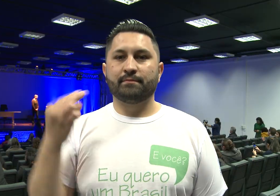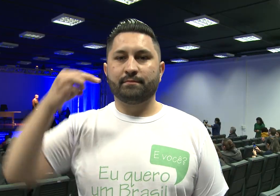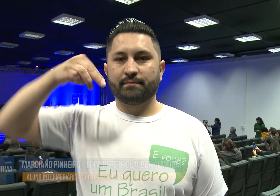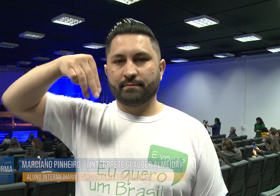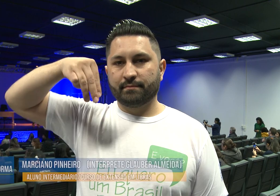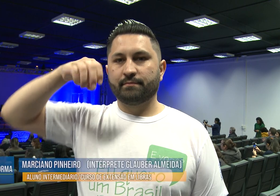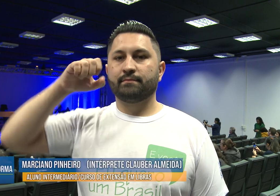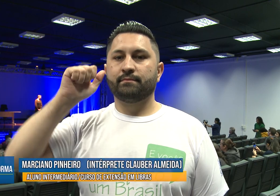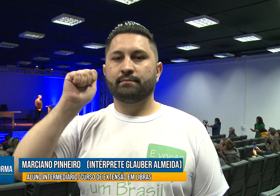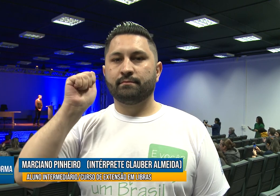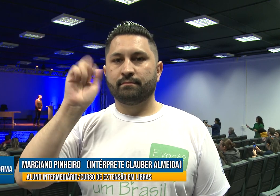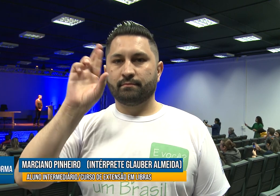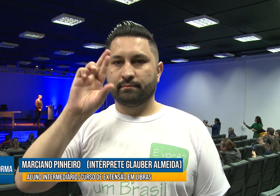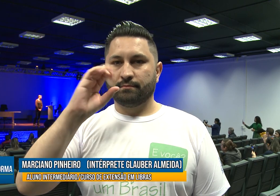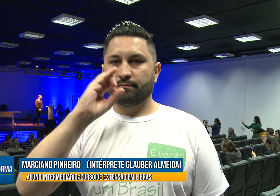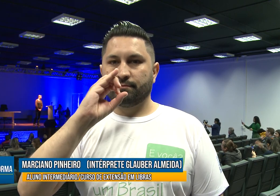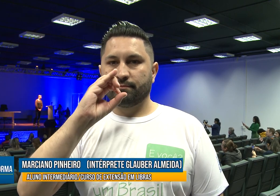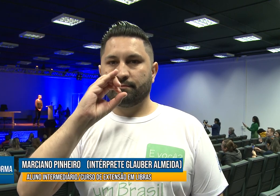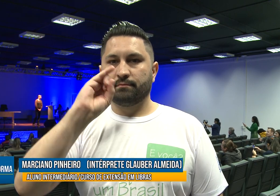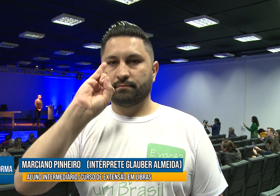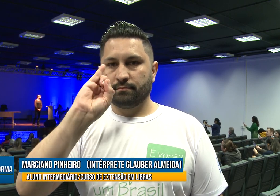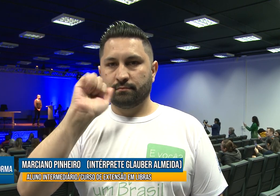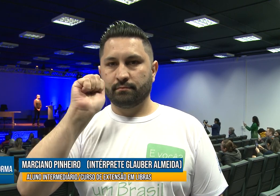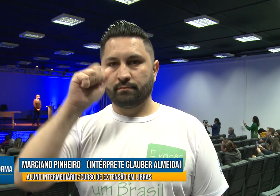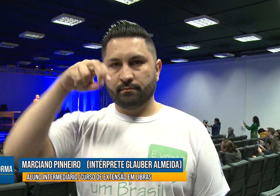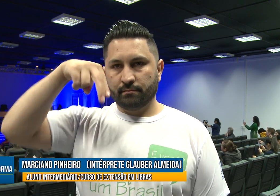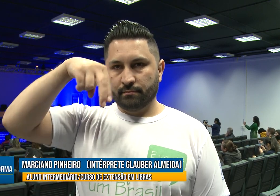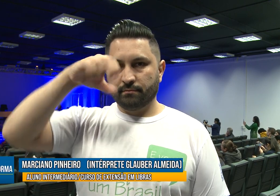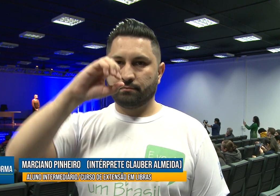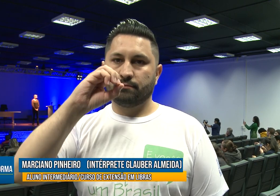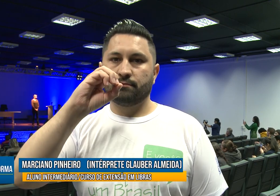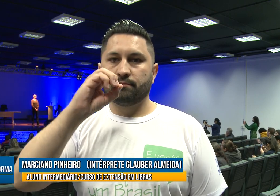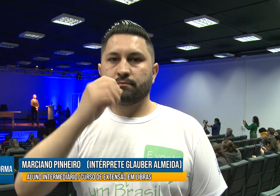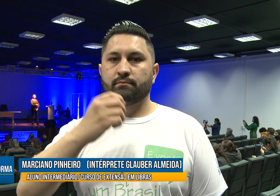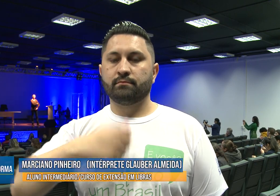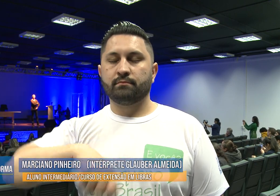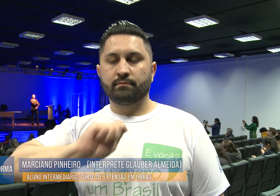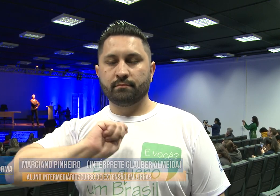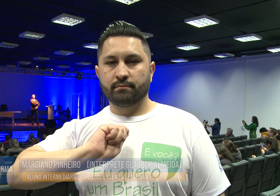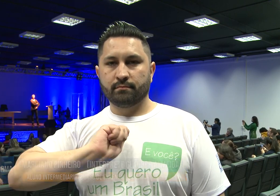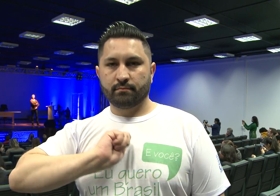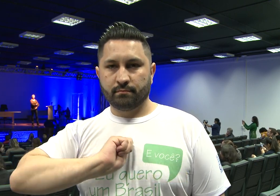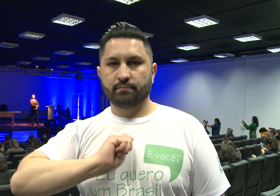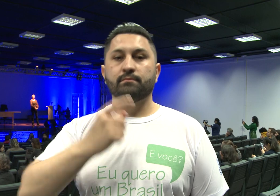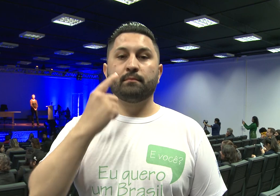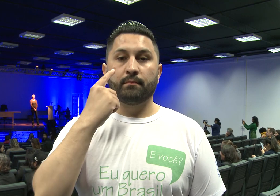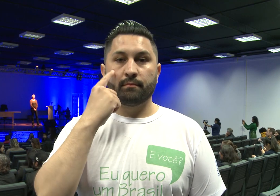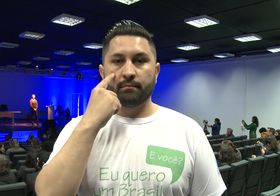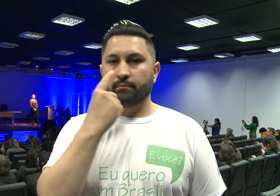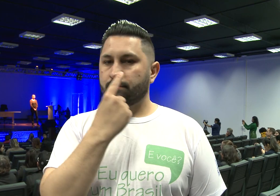nome é Marciano. Meu sinal é esse.